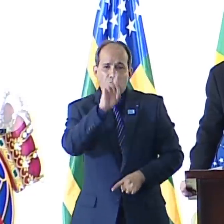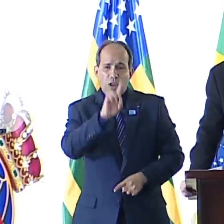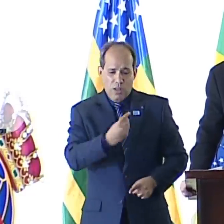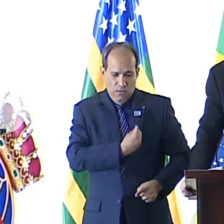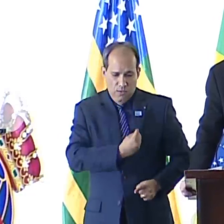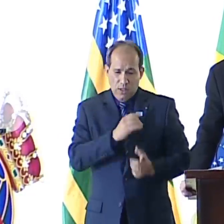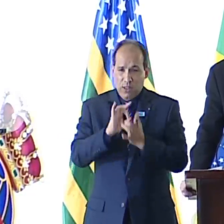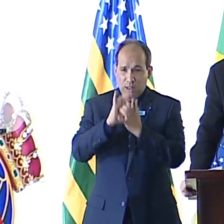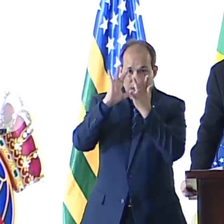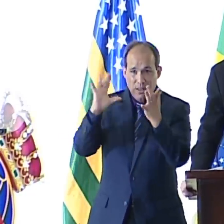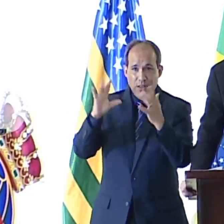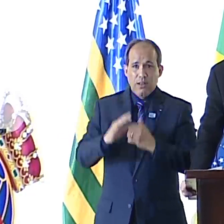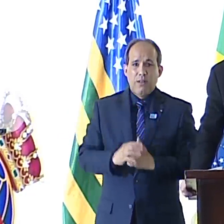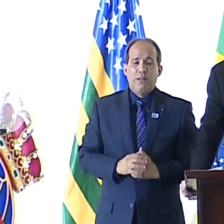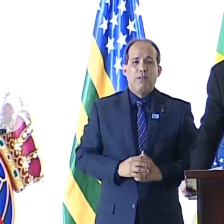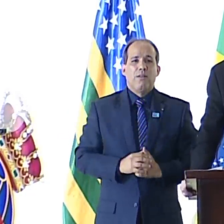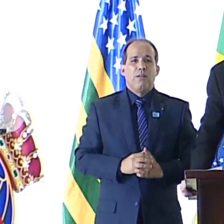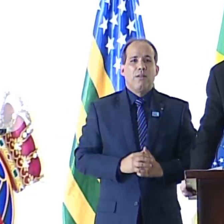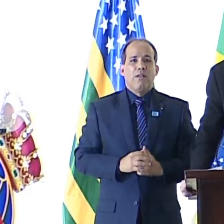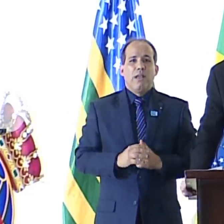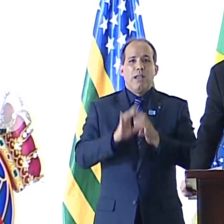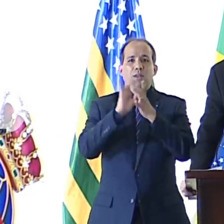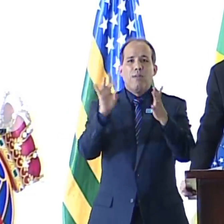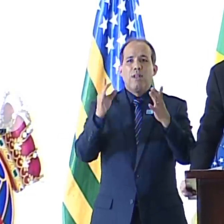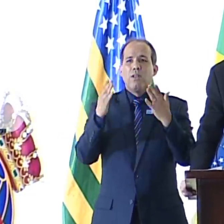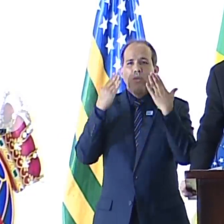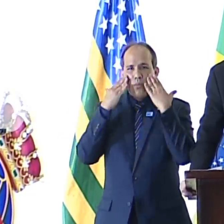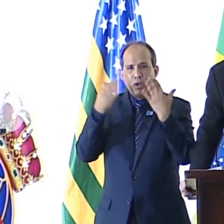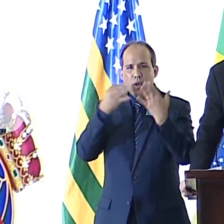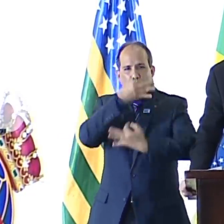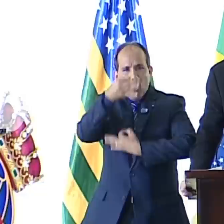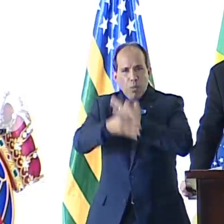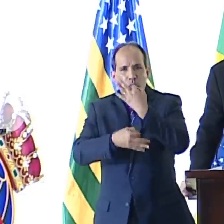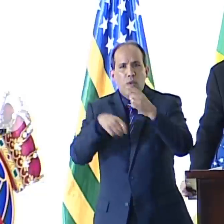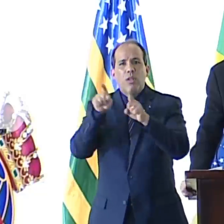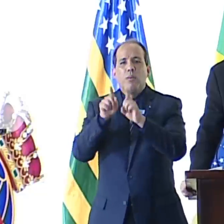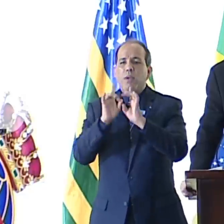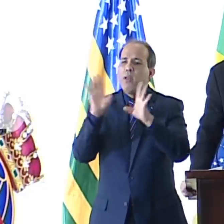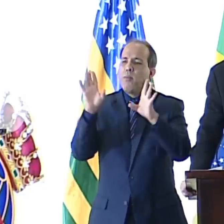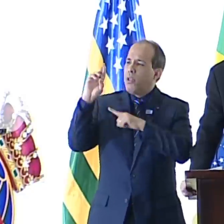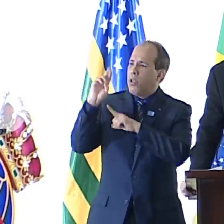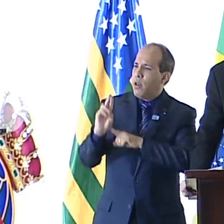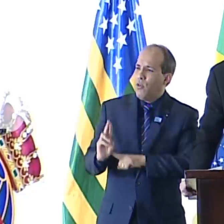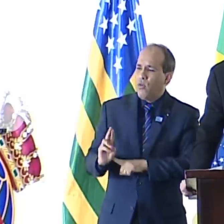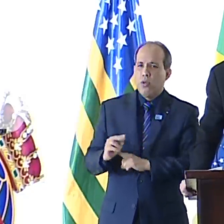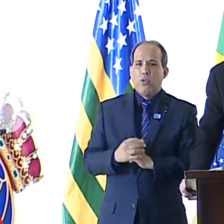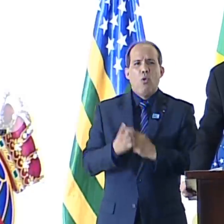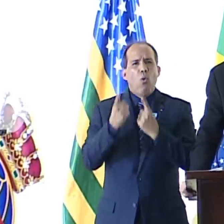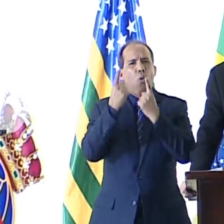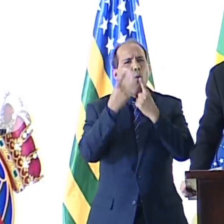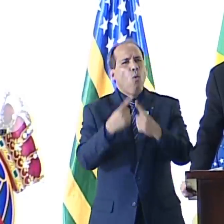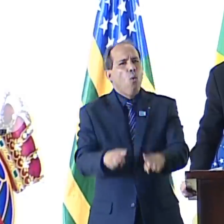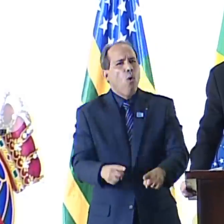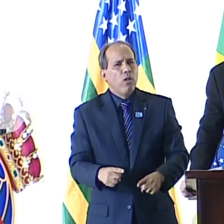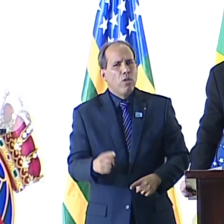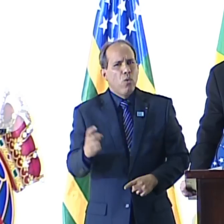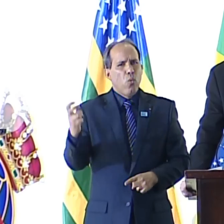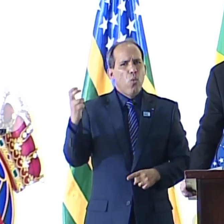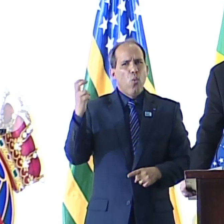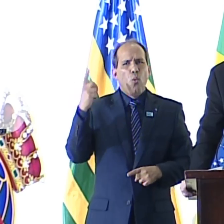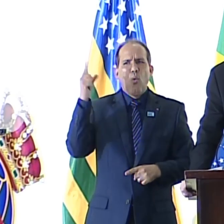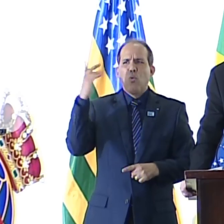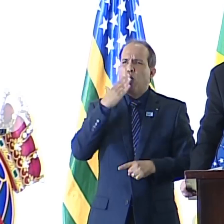de expressão e à liberdade religiosa, contra a cultura da morte, contra a